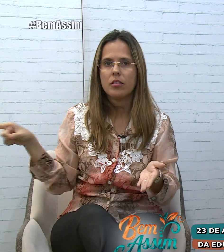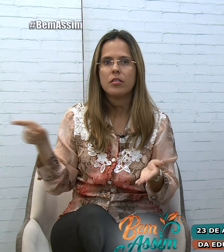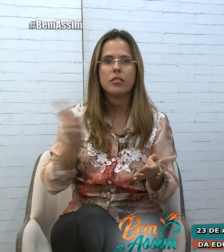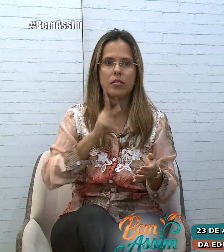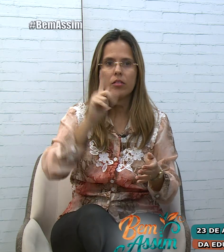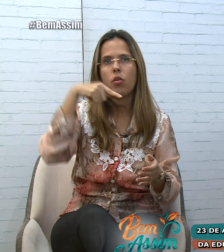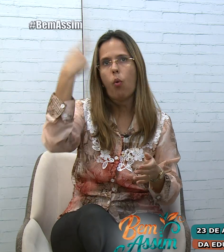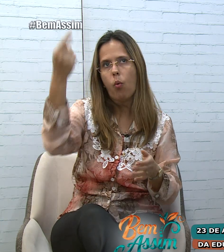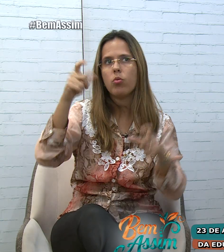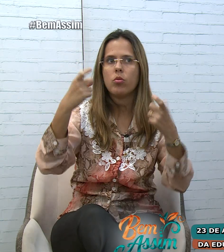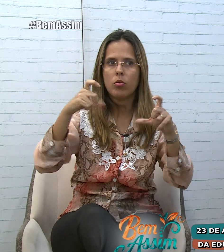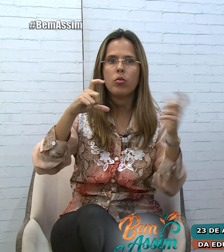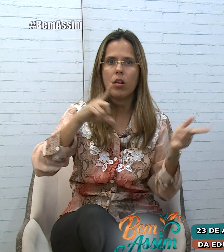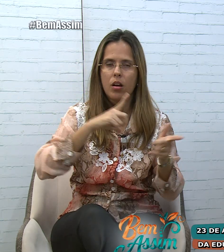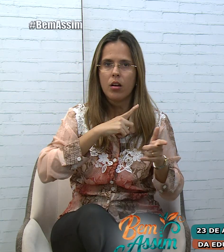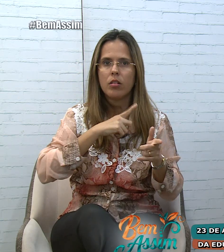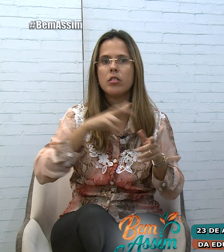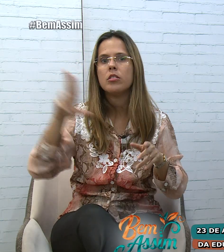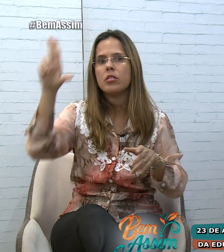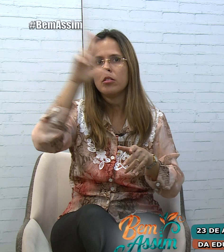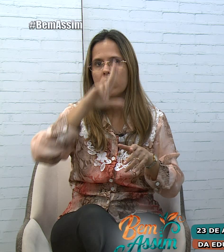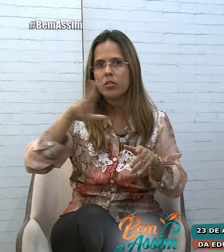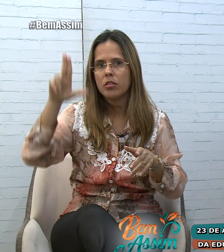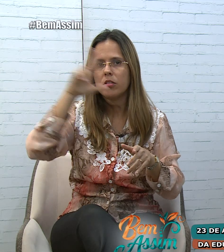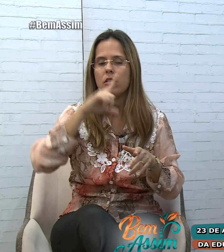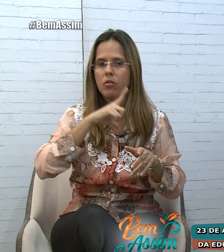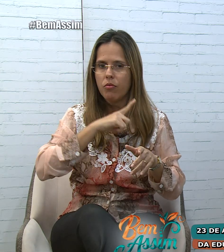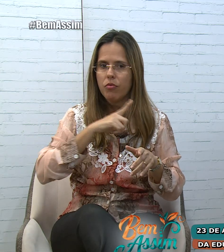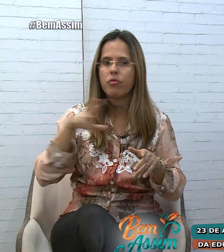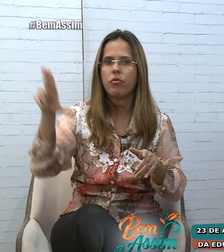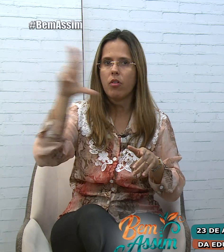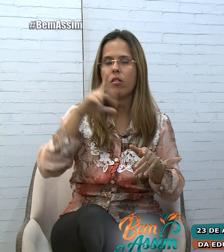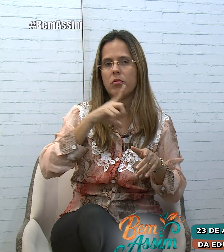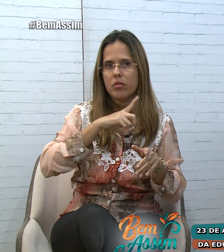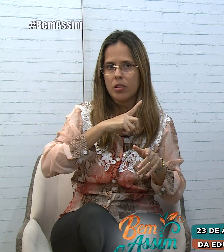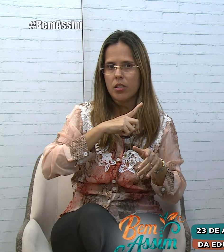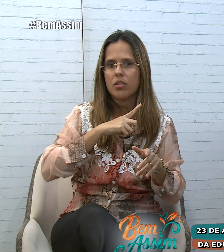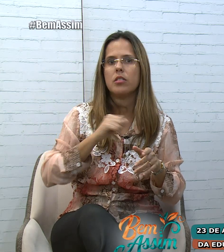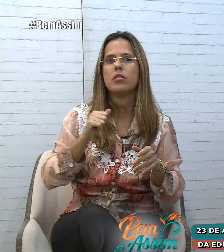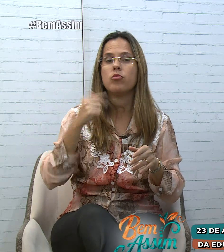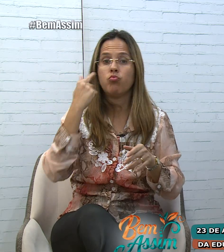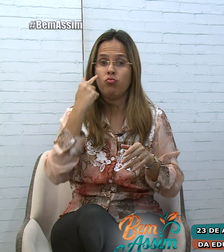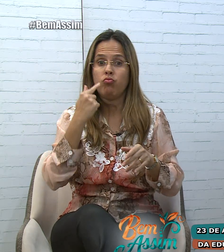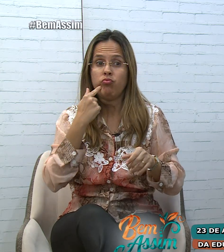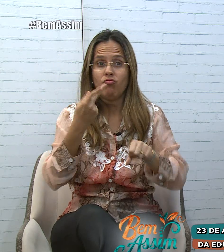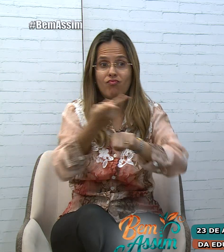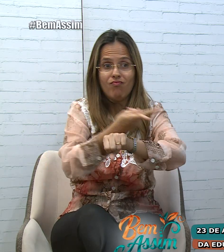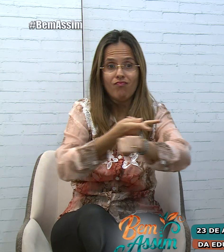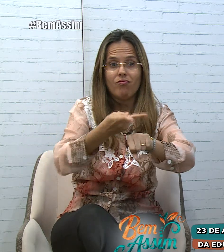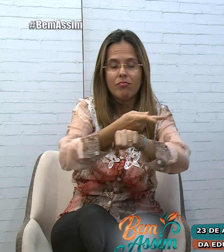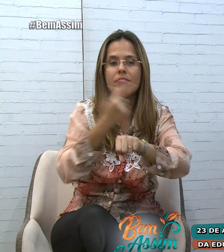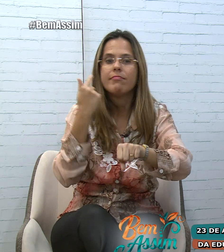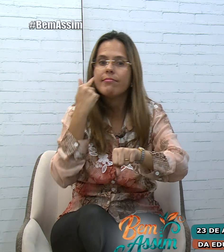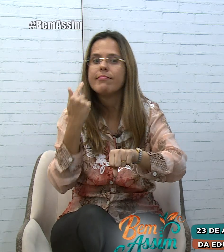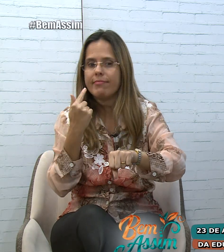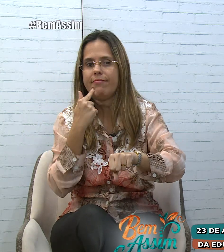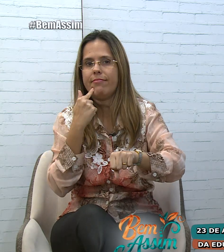instituições, inclusive na UFAO, na Universidade Federal aqui, e a gente lá tem tido uma grande procura de surdos. Então a gente tem um número